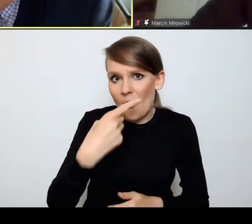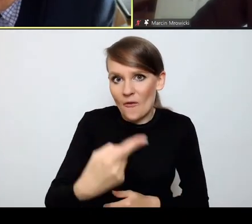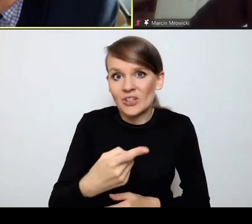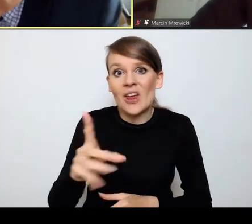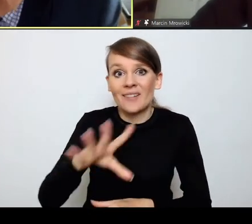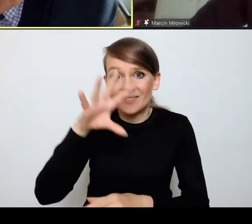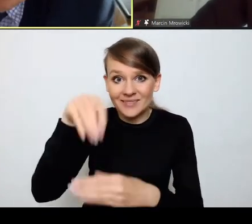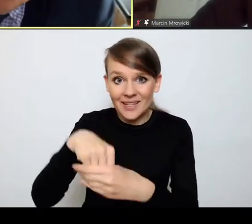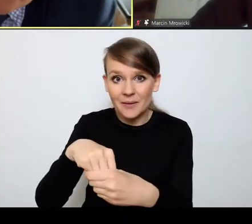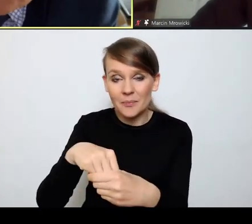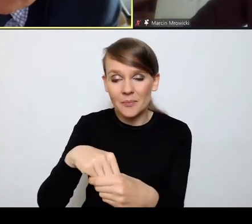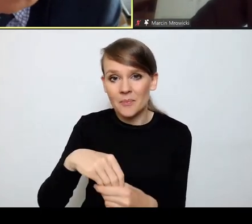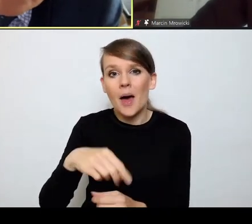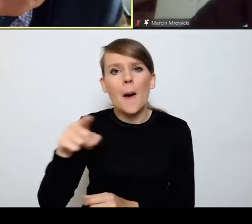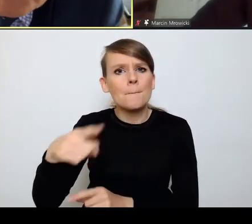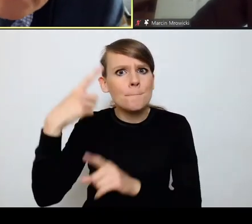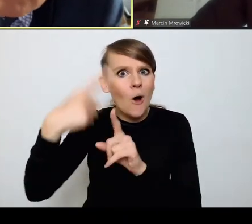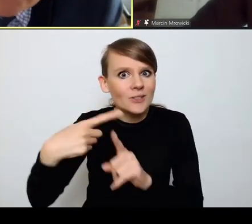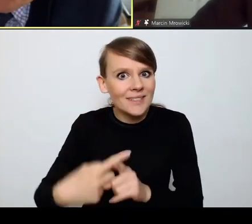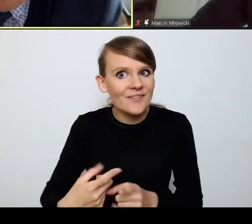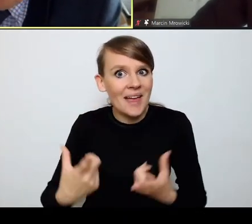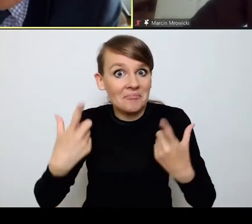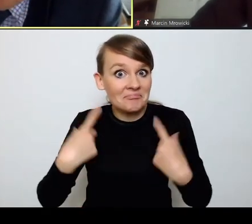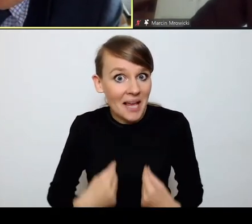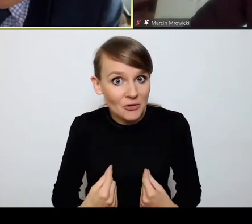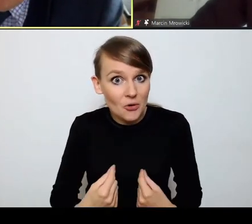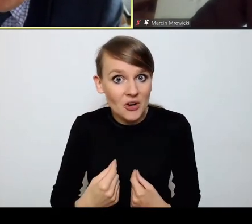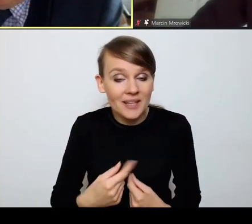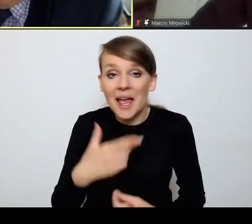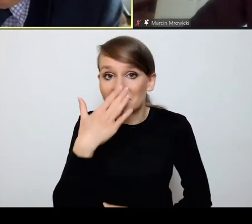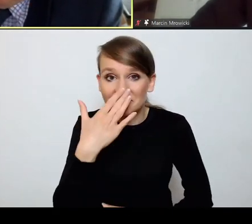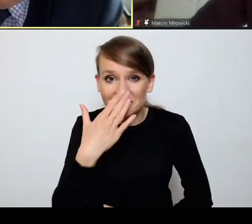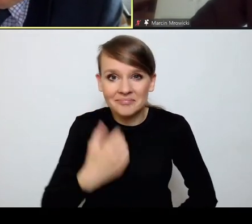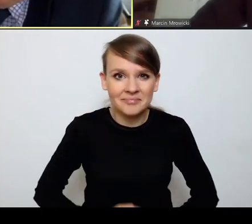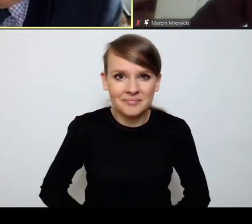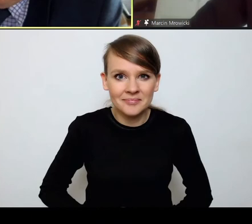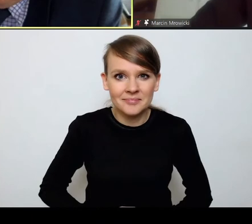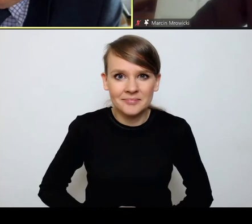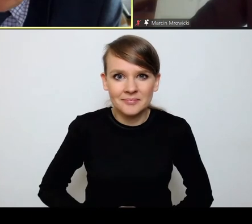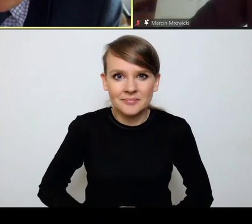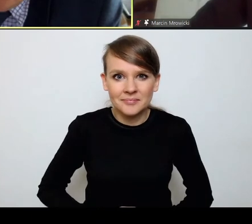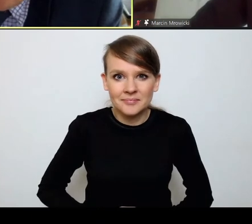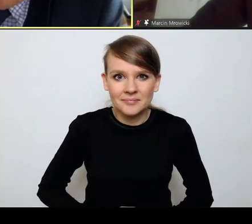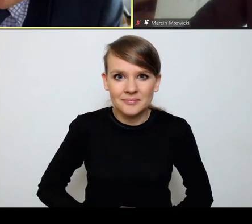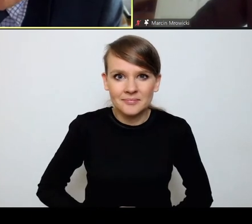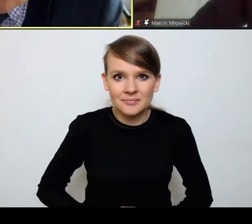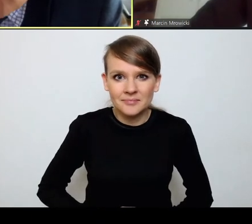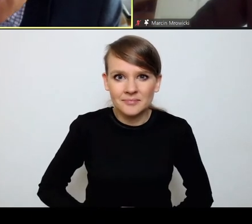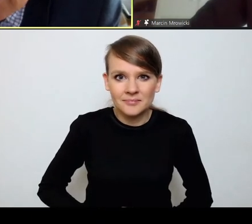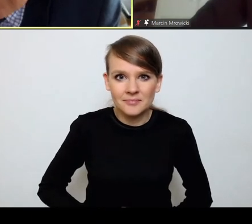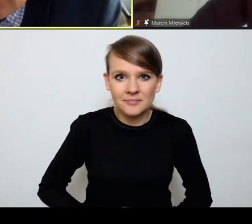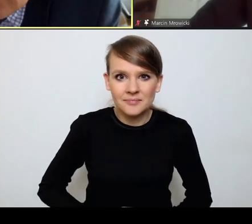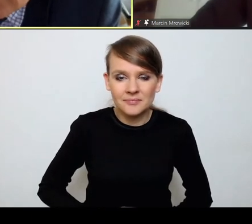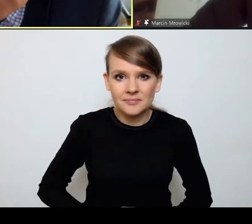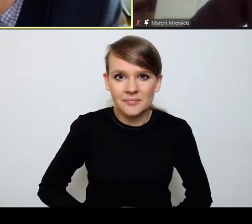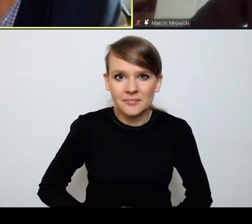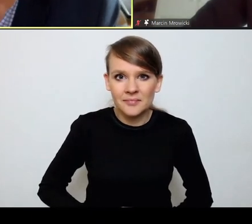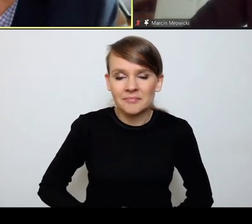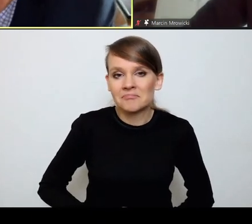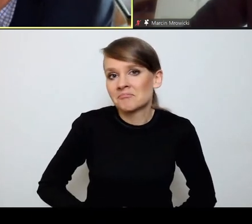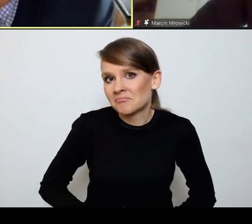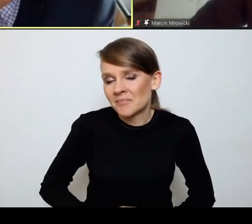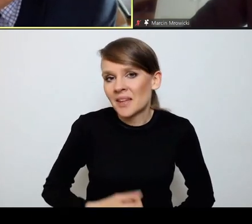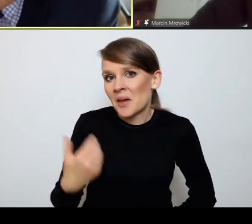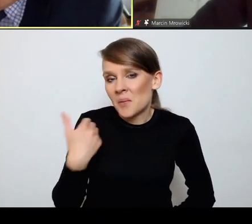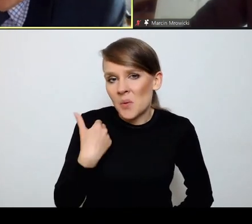pozytywne bardzo zaskoczenie polegało na tym, że stosunkowo łatwo, czego się